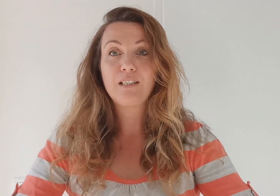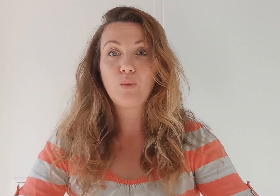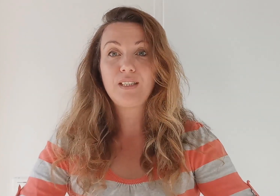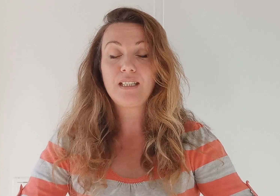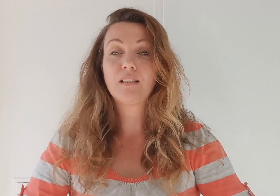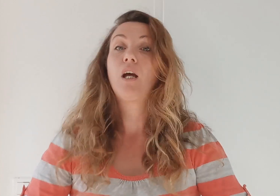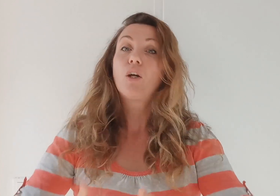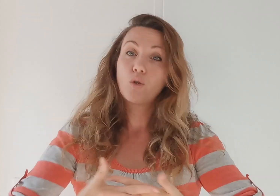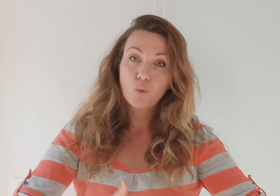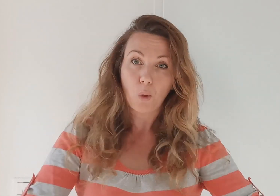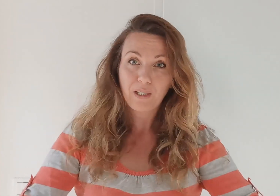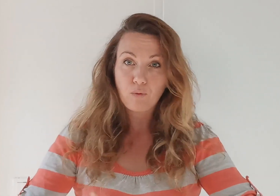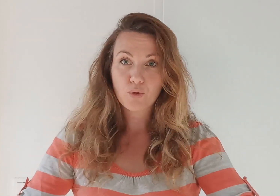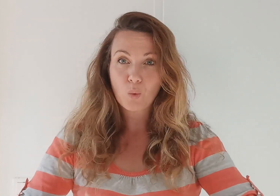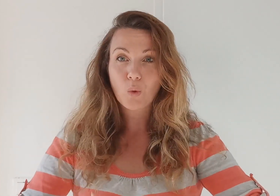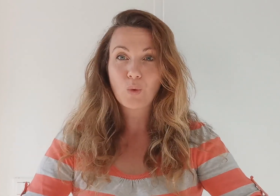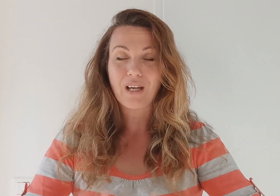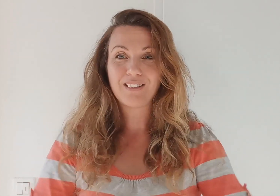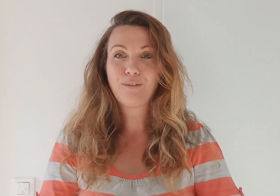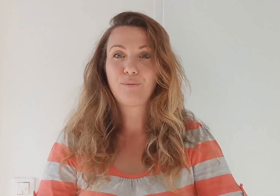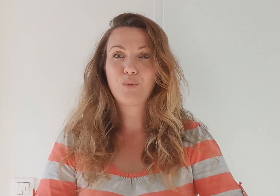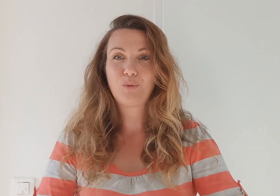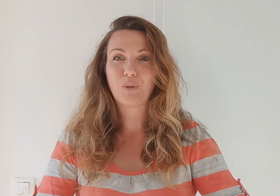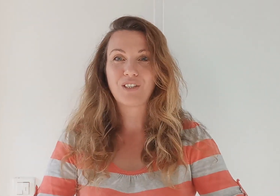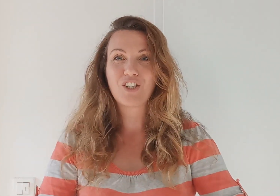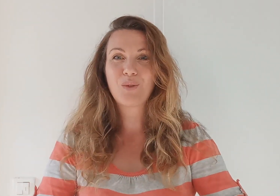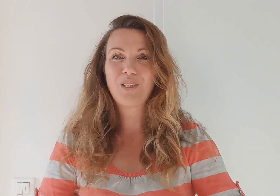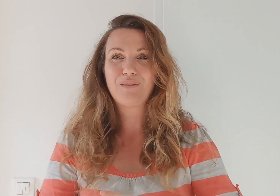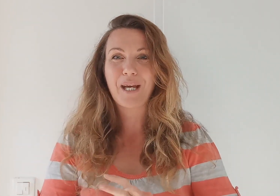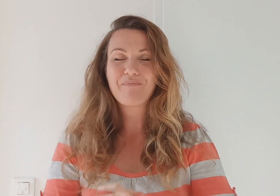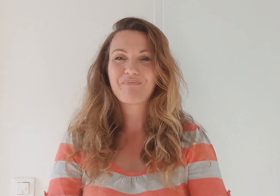sinusites, que ce soit en prévention, en curatif, pour vous protéger tous les lèvres. Sous